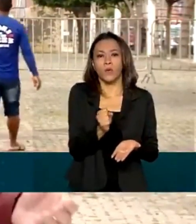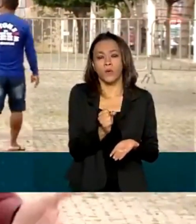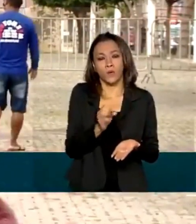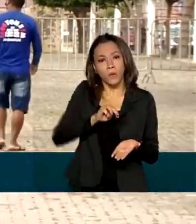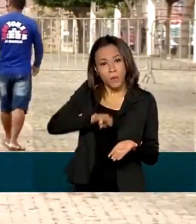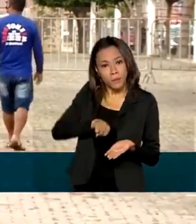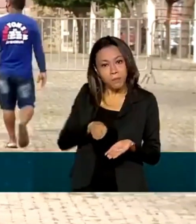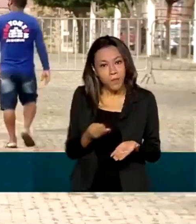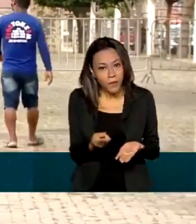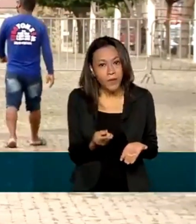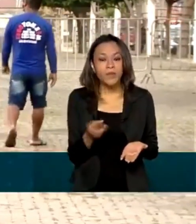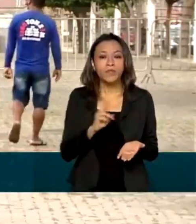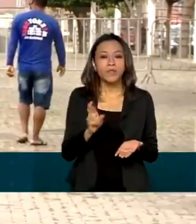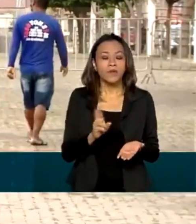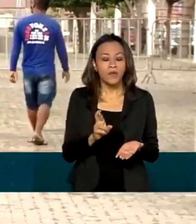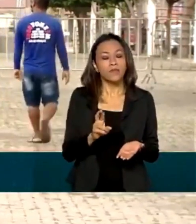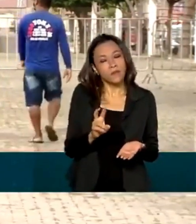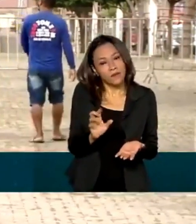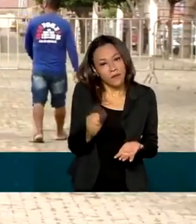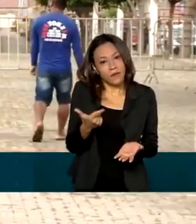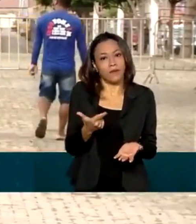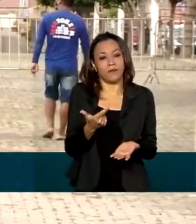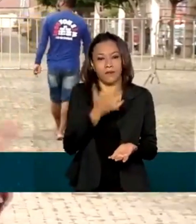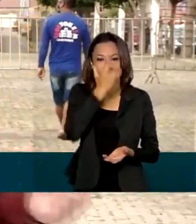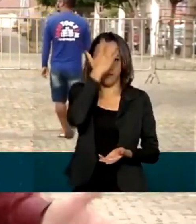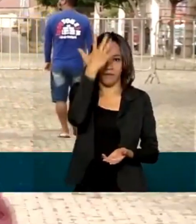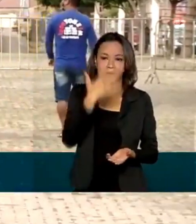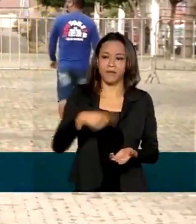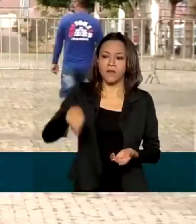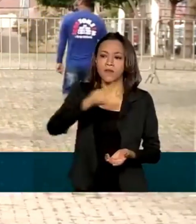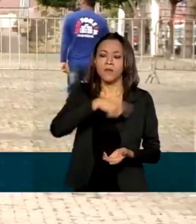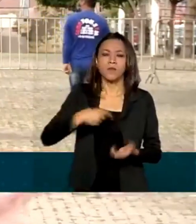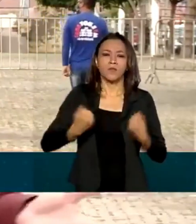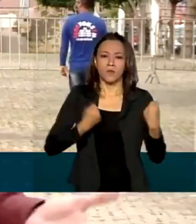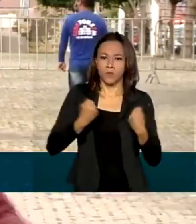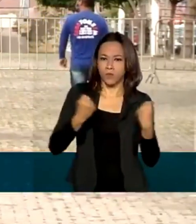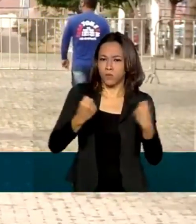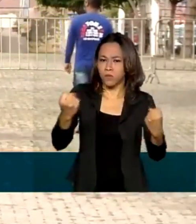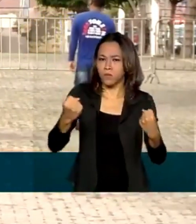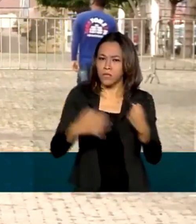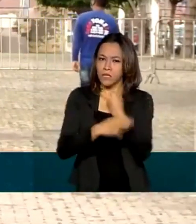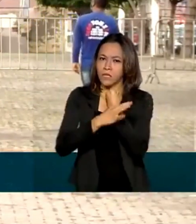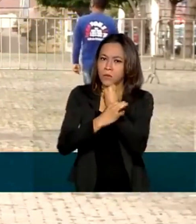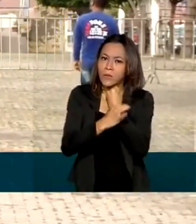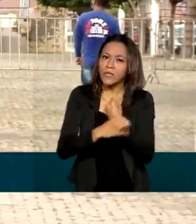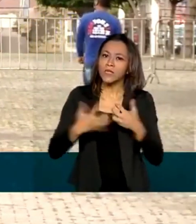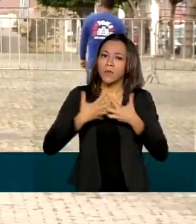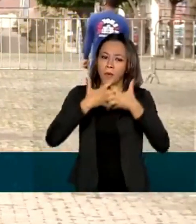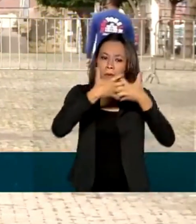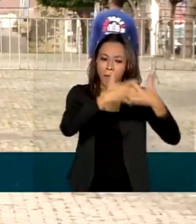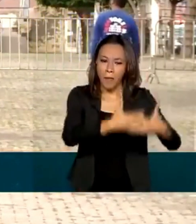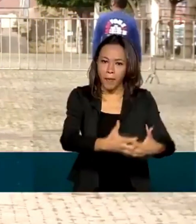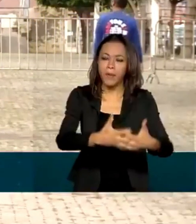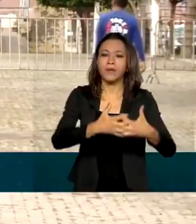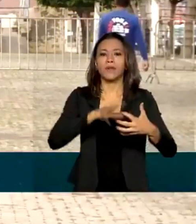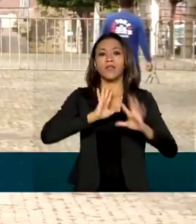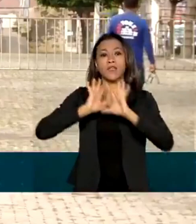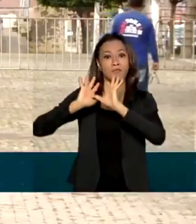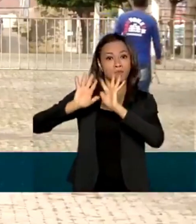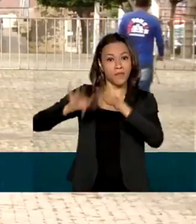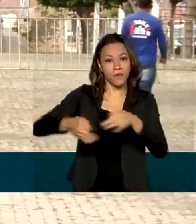de reais e facilitarão, claro, a segurança dos motoristas, caminhoneiros, e tem previsão de conclusão até